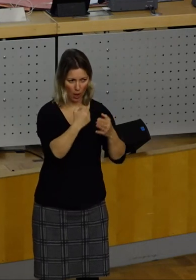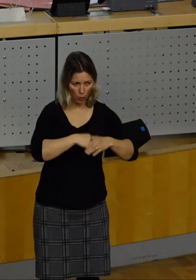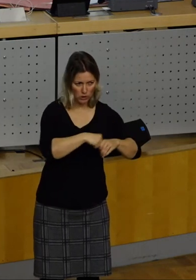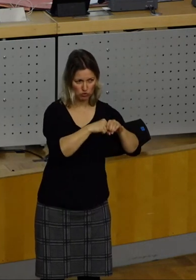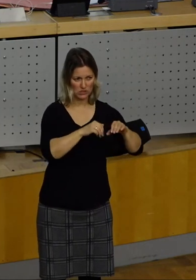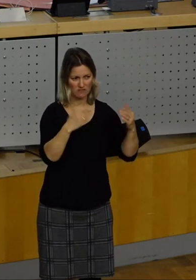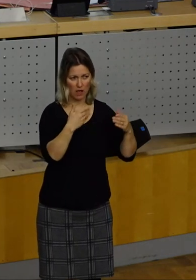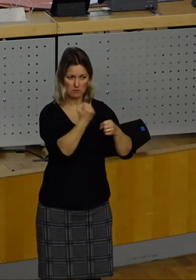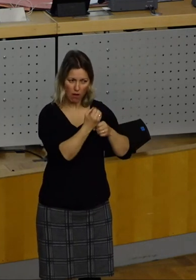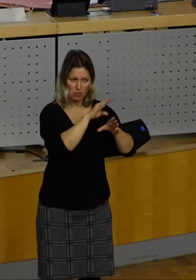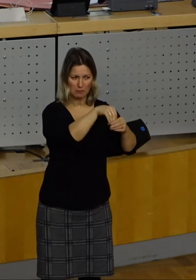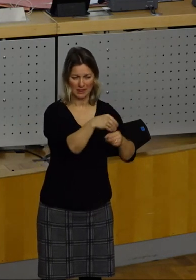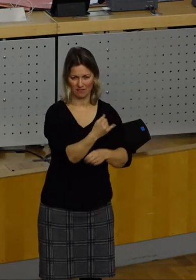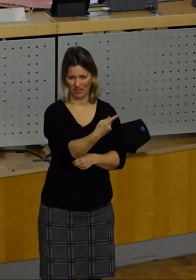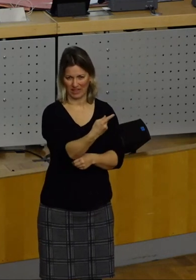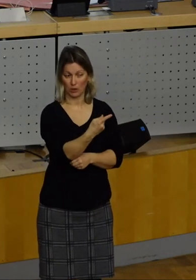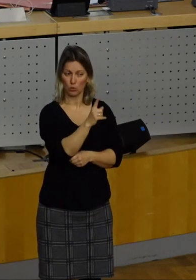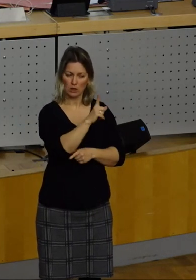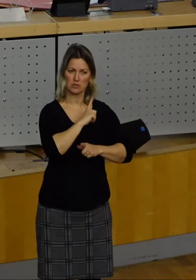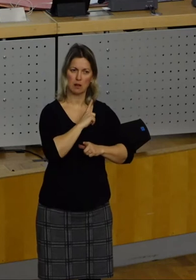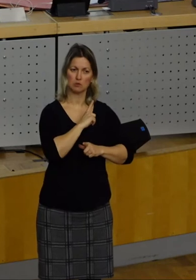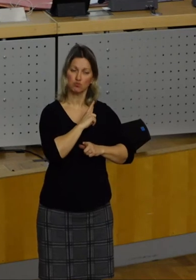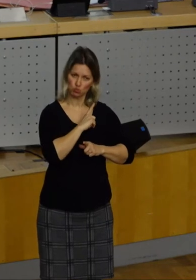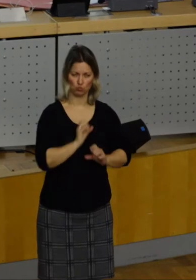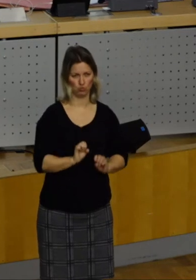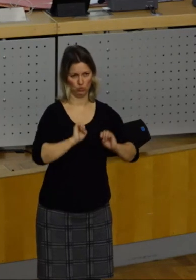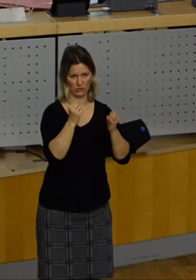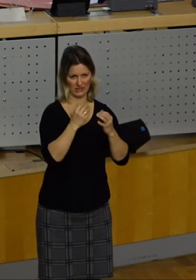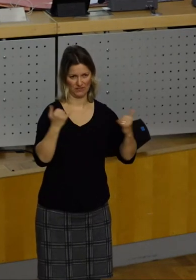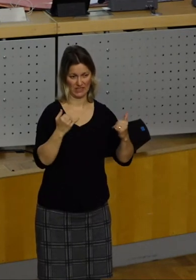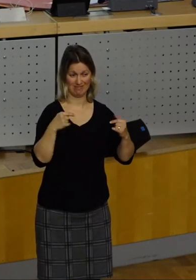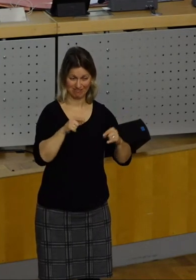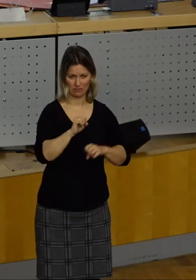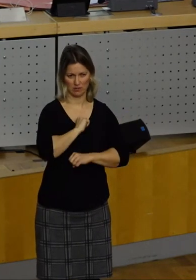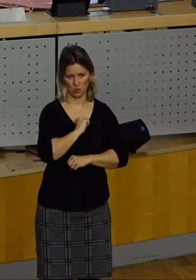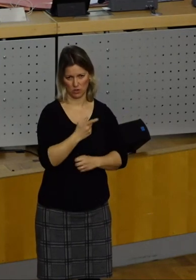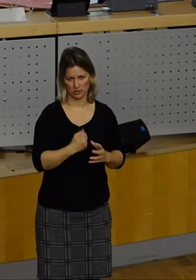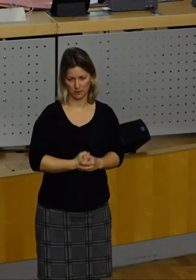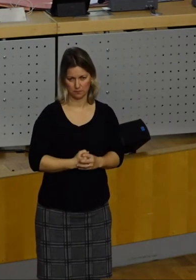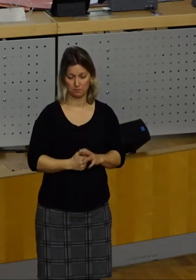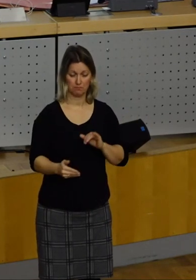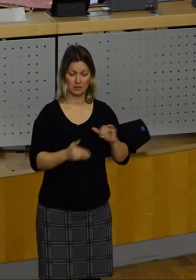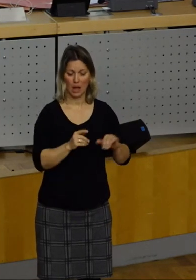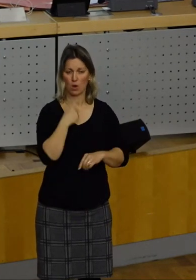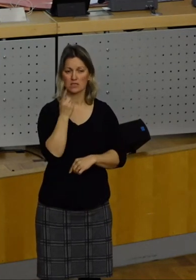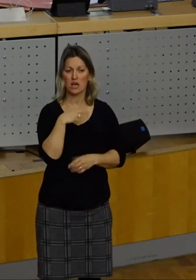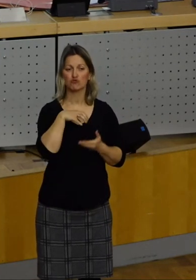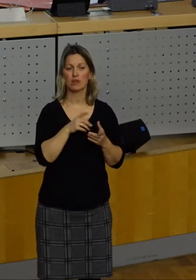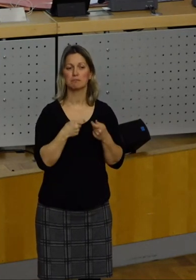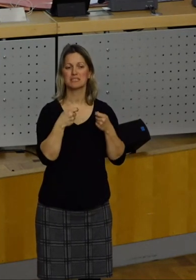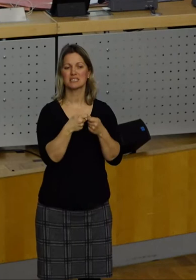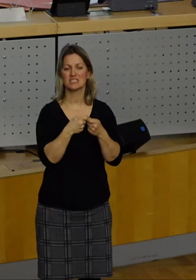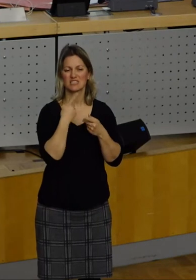wie sie sich beteiligen können und wie sie von sich aus aktiv werden können. Wir haben, das wurde schon gesagt, die Stadtbezirksverfassung und die